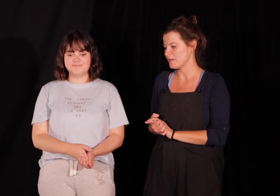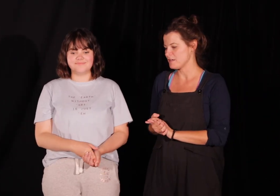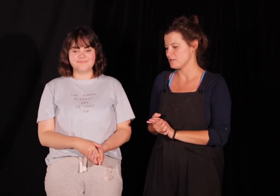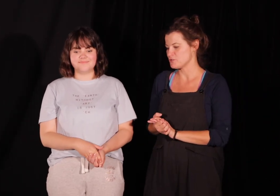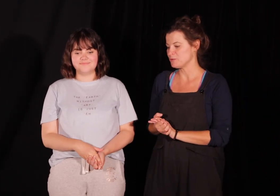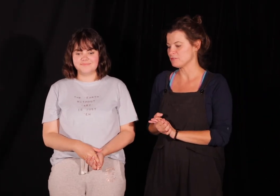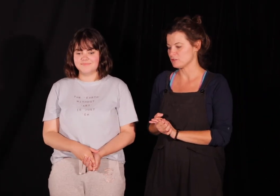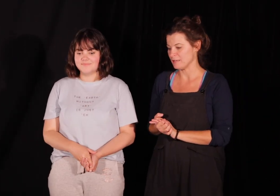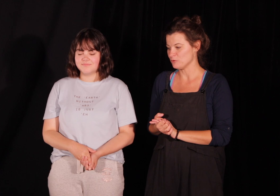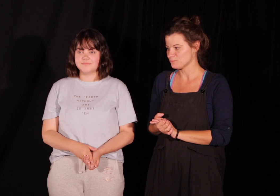żyły dawno temu